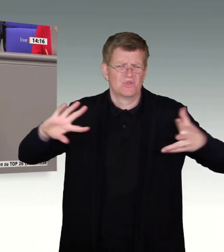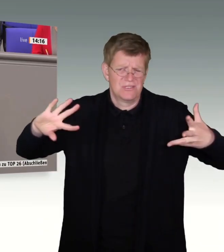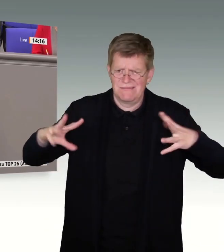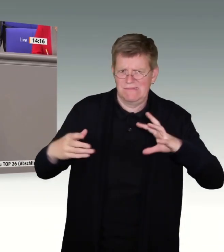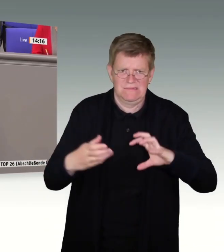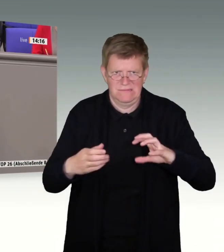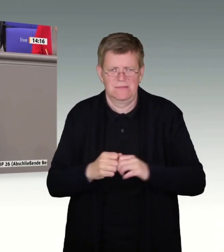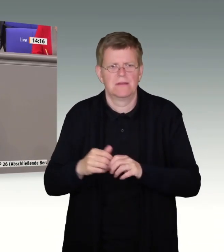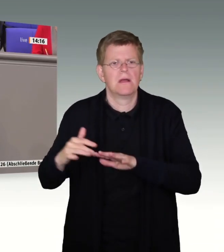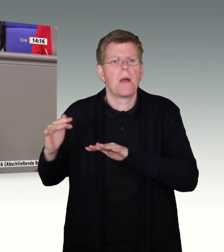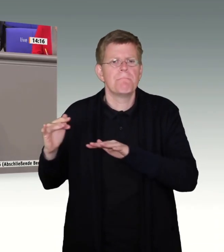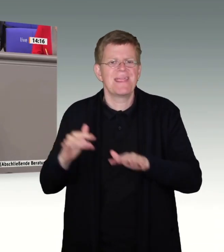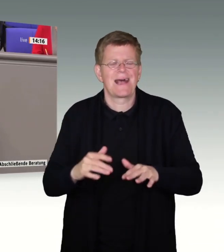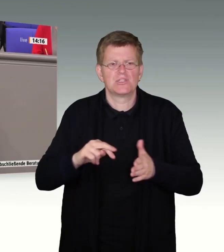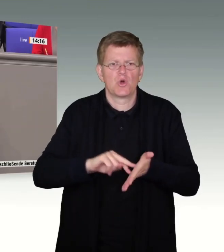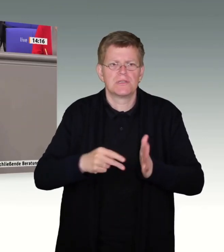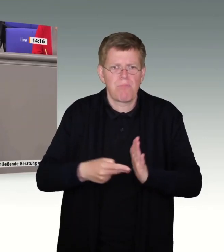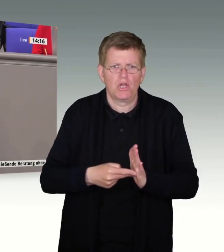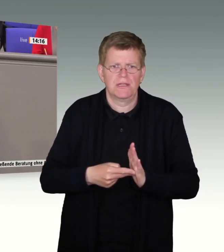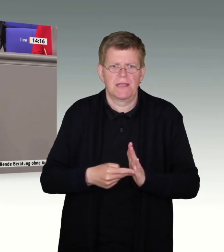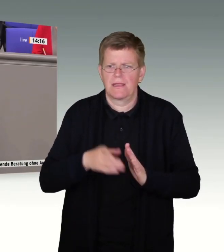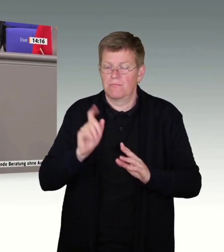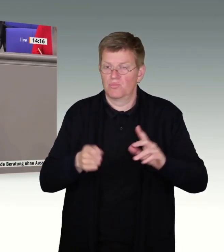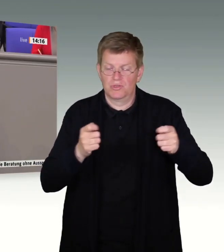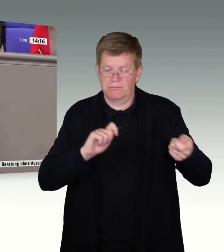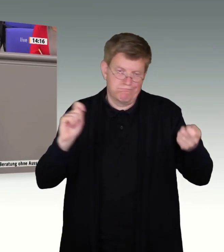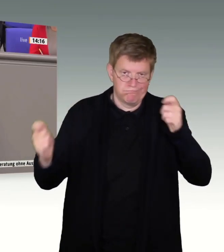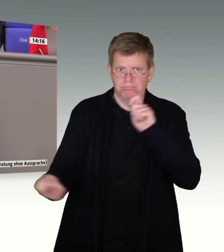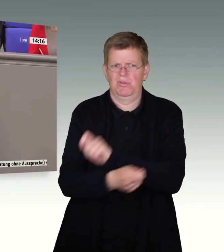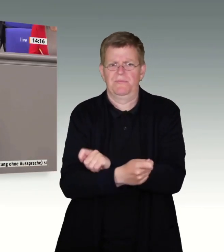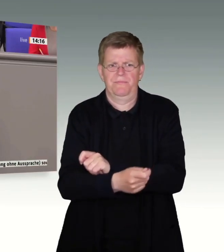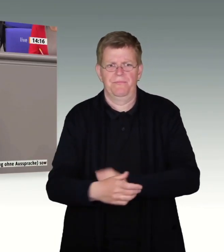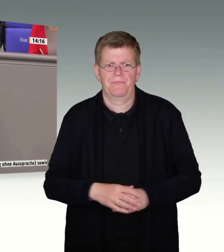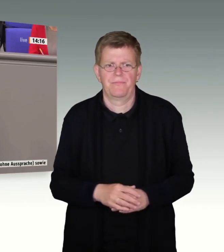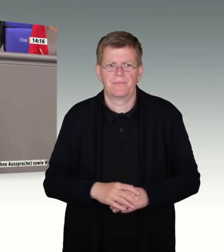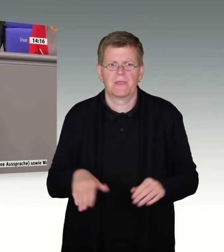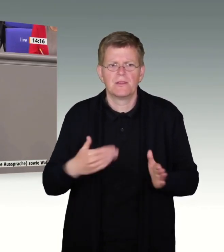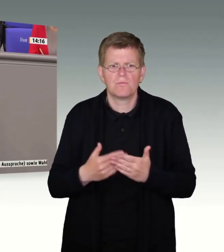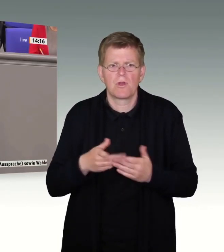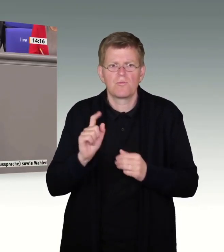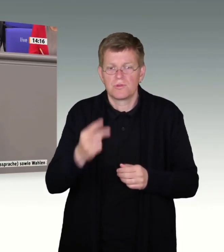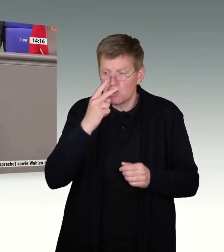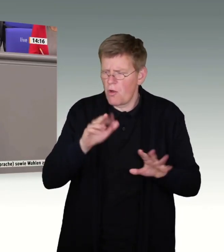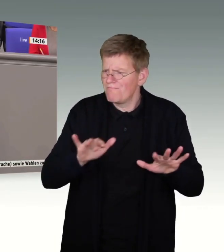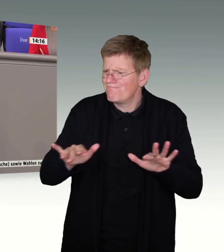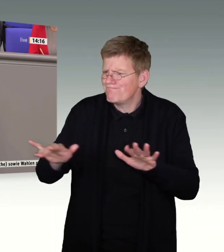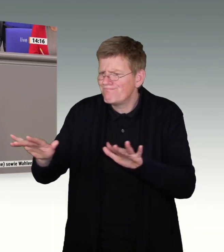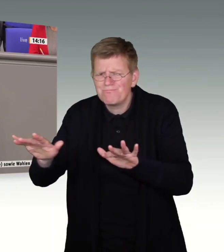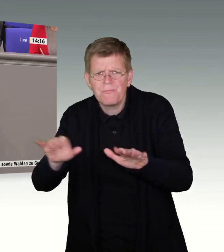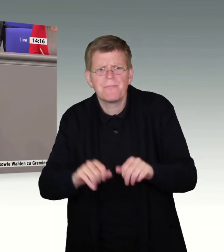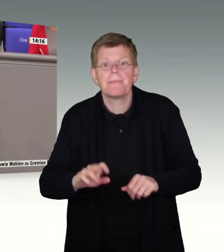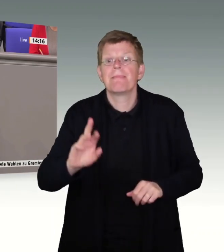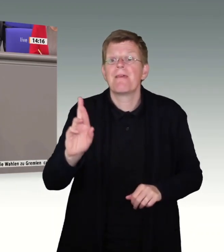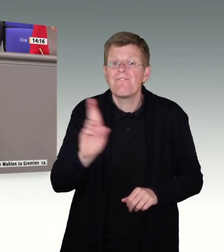die Migrationspolitik vom Kopf auf die Füße stellen. Das beginnt damit, dass wir mit offenen Augen sehen, wer und was wir in Deutschland